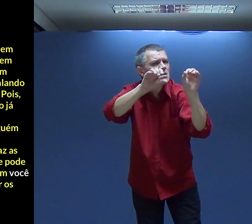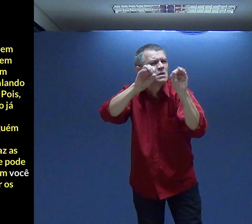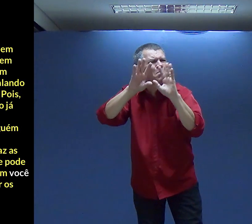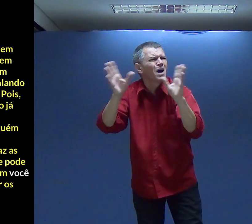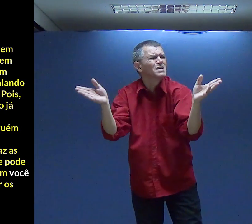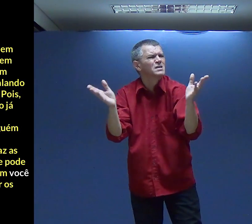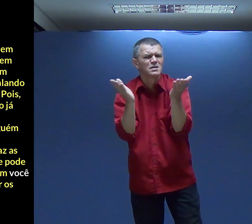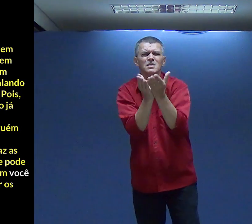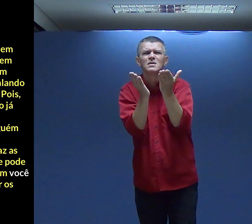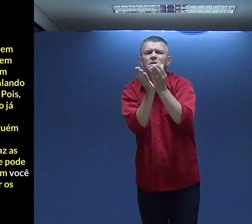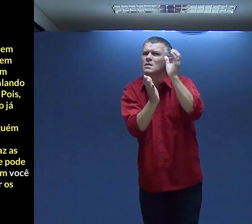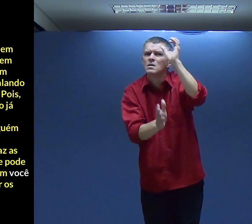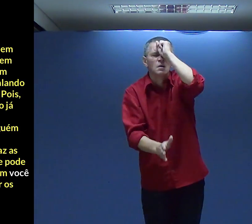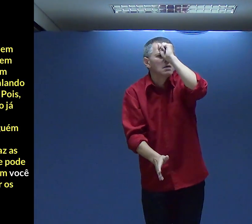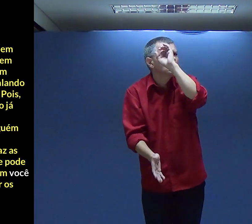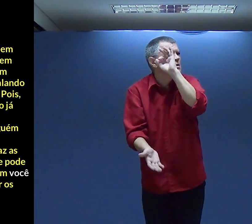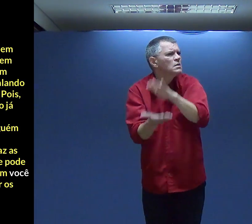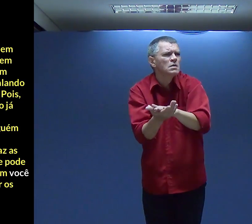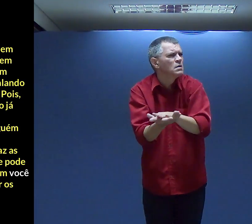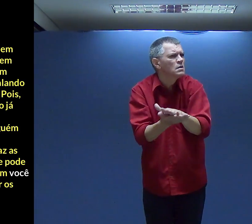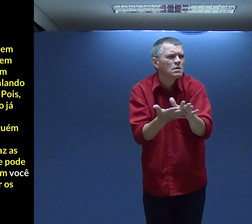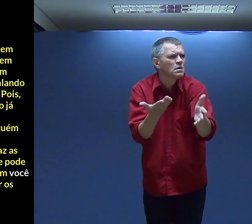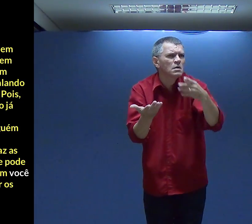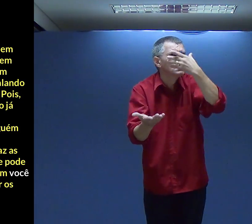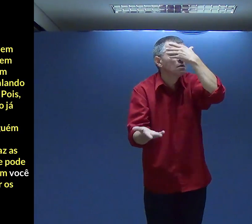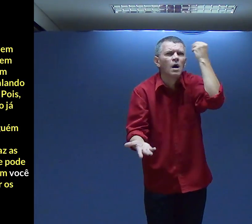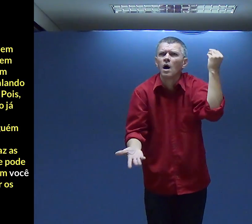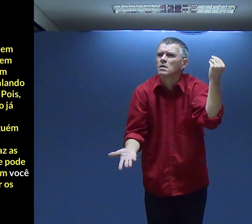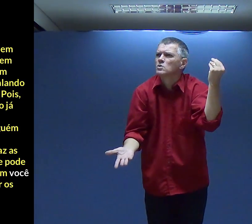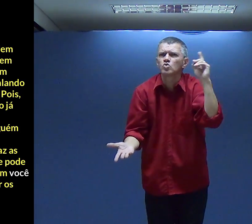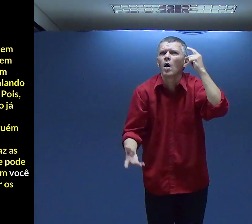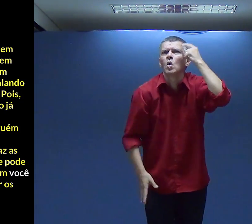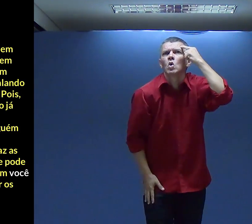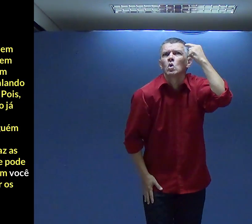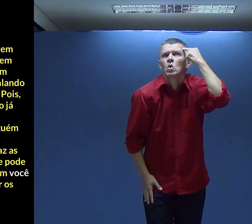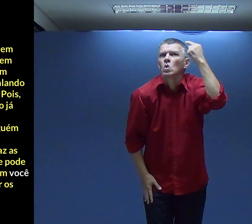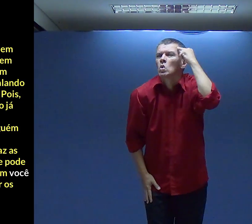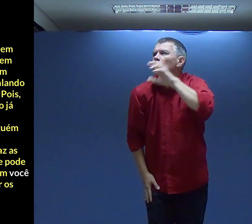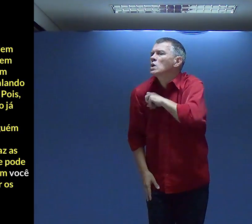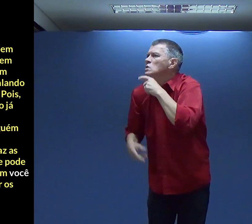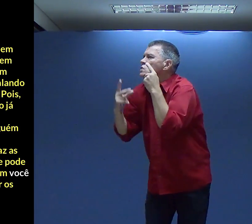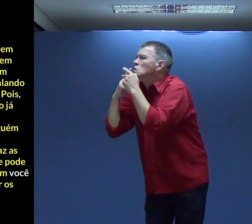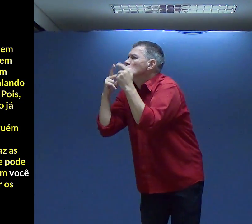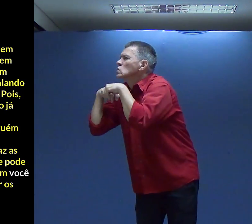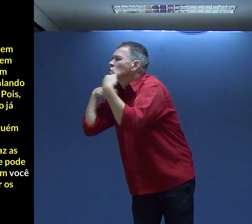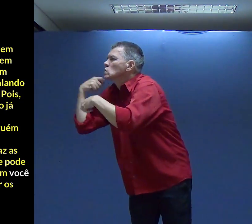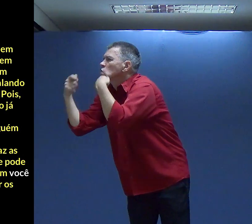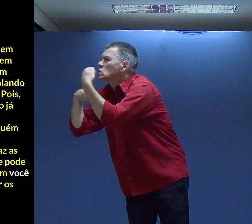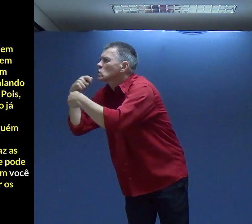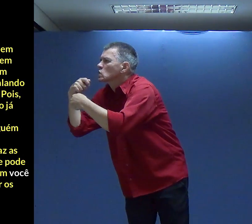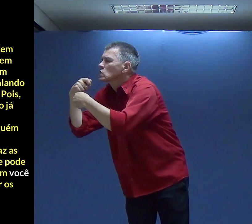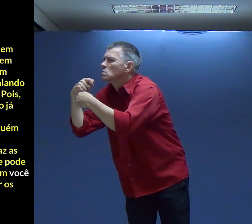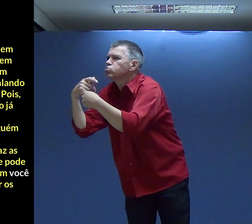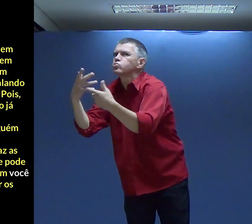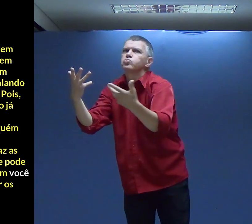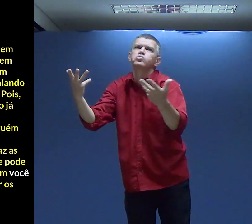fofocando Alguém falando Mas parece Que esses crentes Não aprendem nada O que está acontecendo